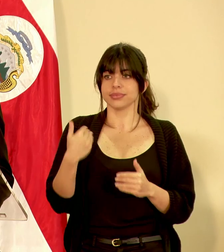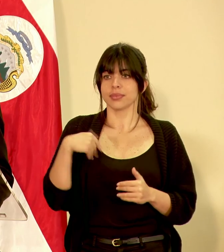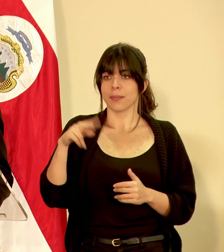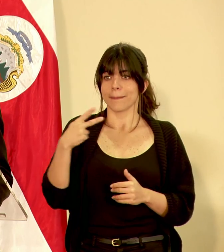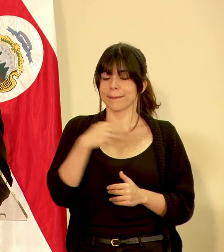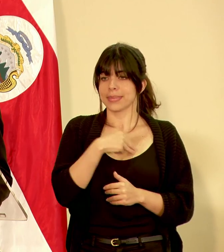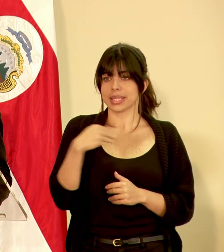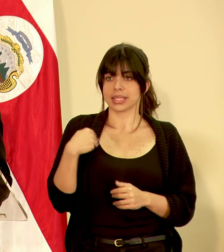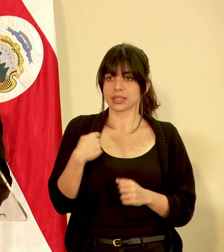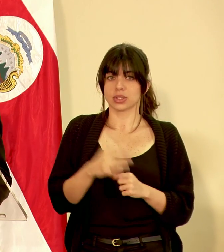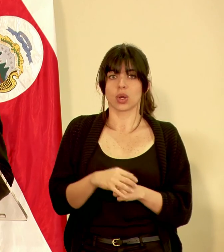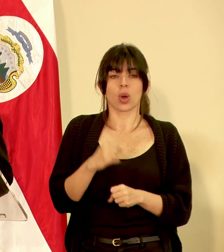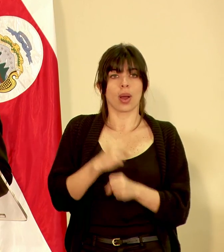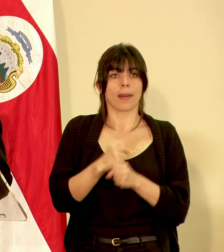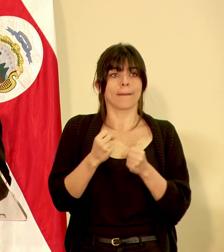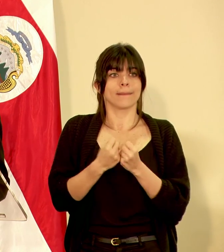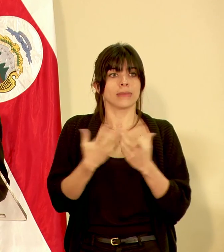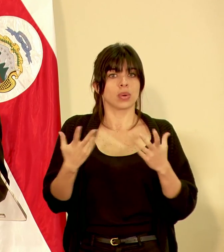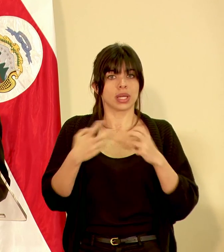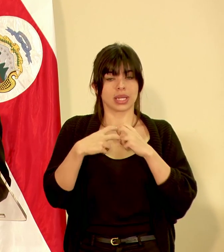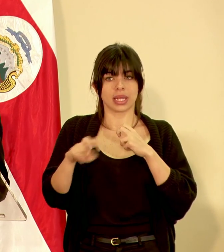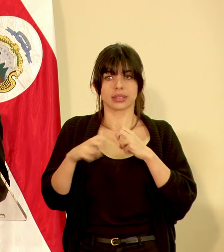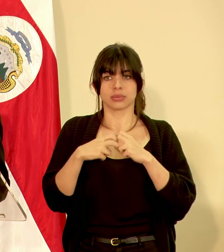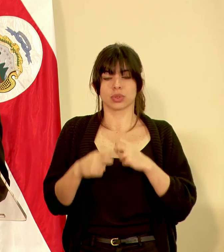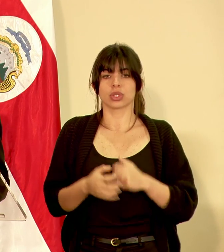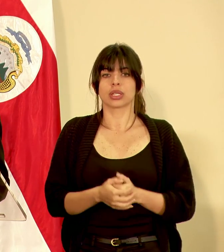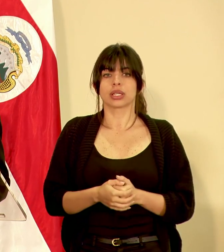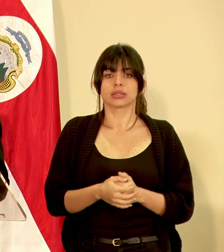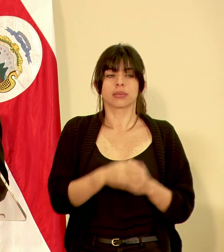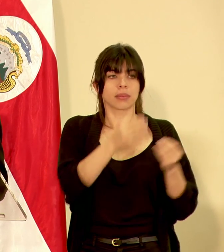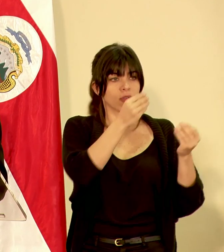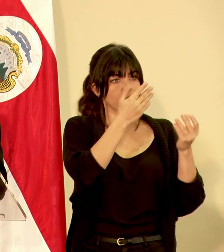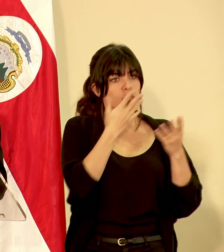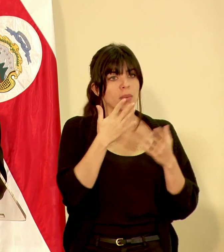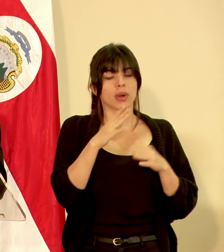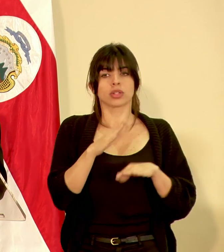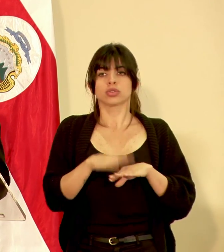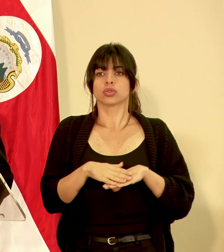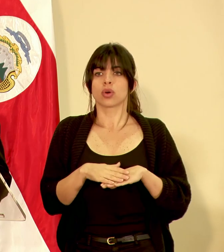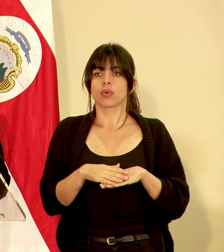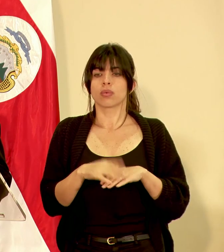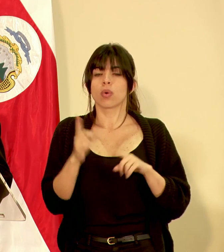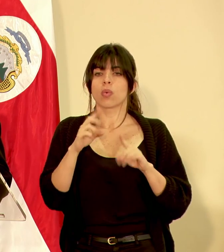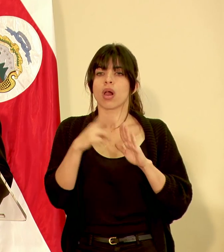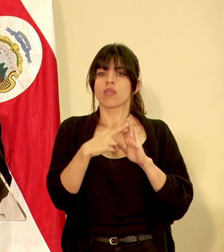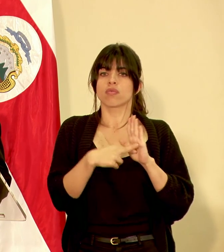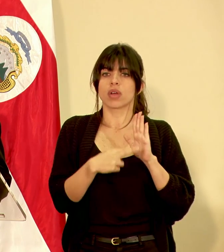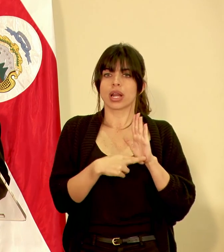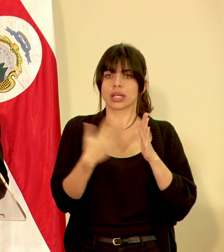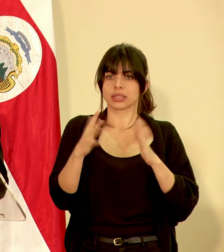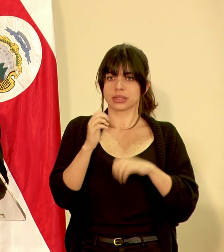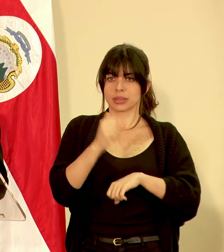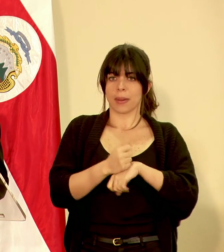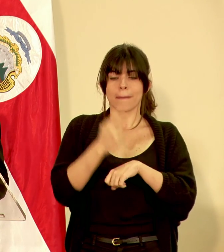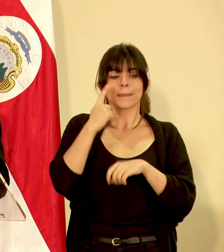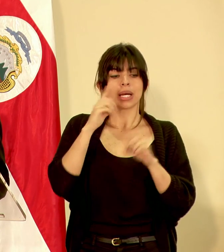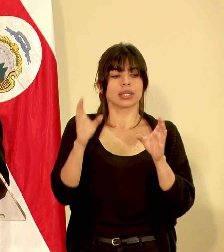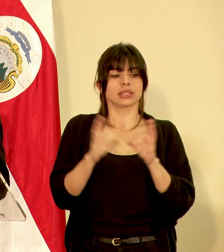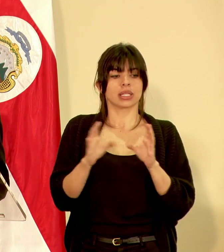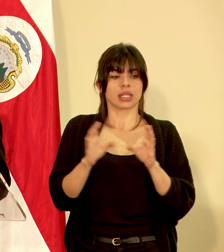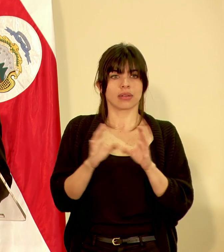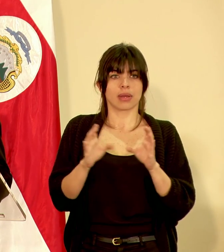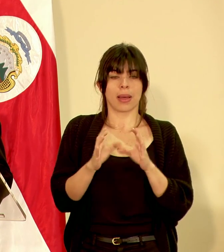Viceministro de Obras Públicas y Transportes nos va a informar acerca de las reglas establecidas para certificar